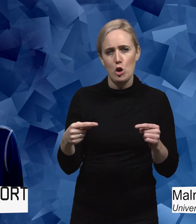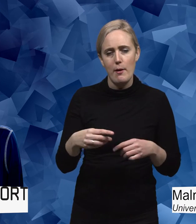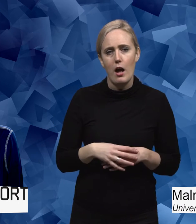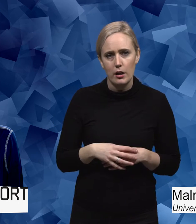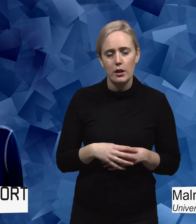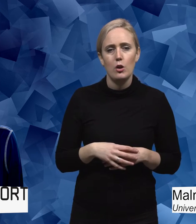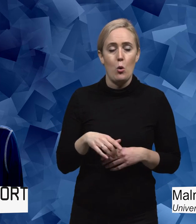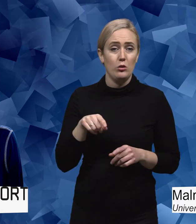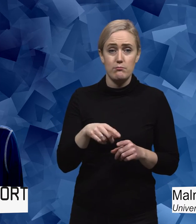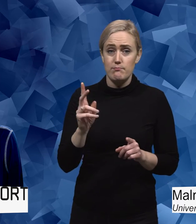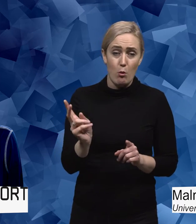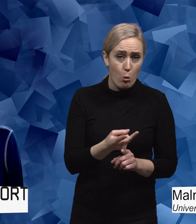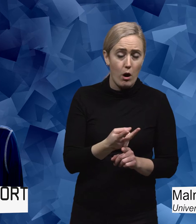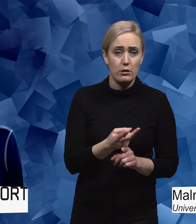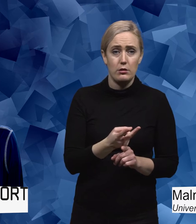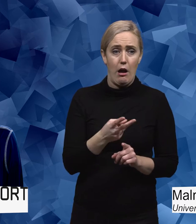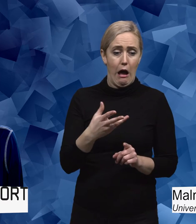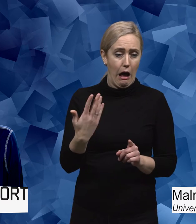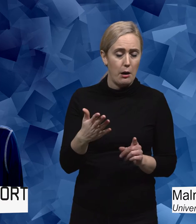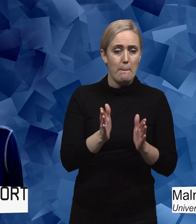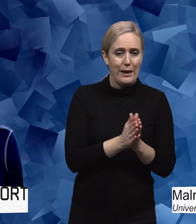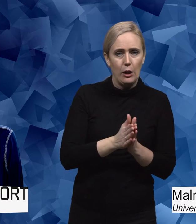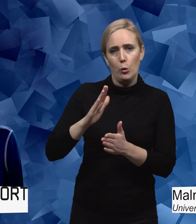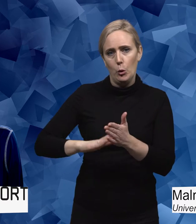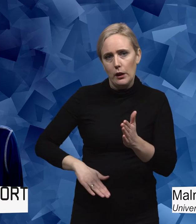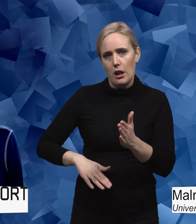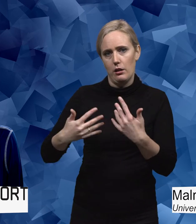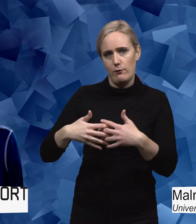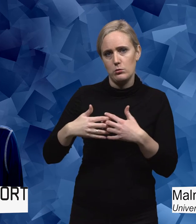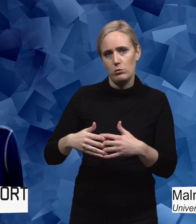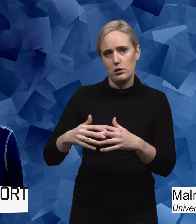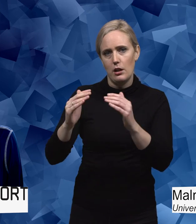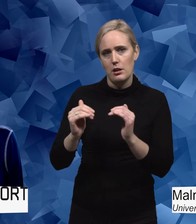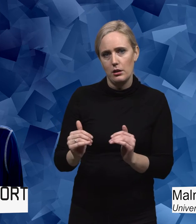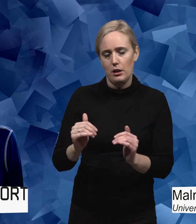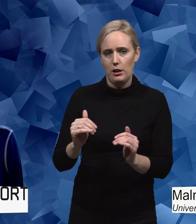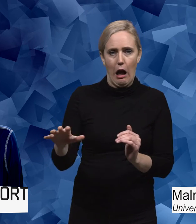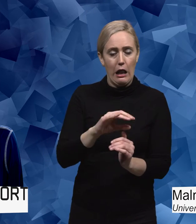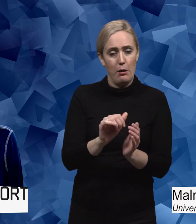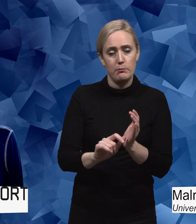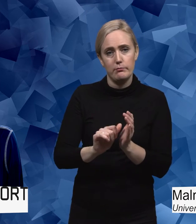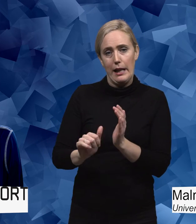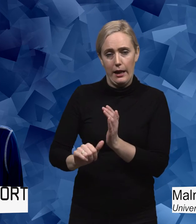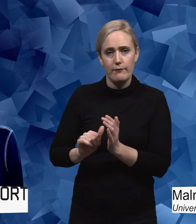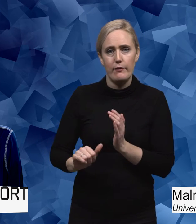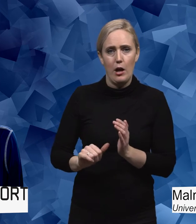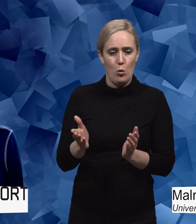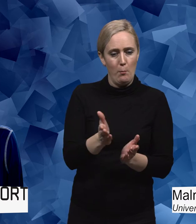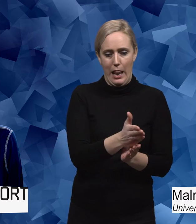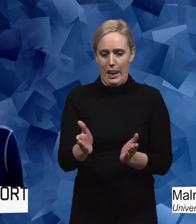begriper ju både de med och utan funktionsnedsättning och hela det kontinuum som finns däremellan. Alltså det finns ju